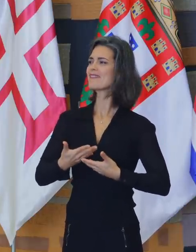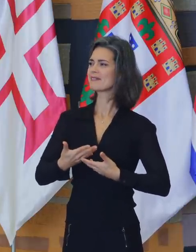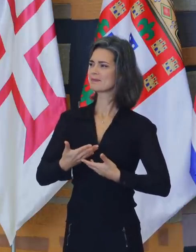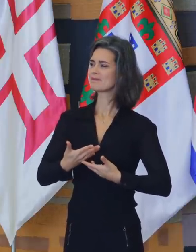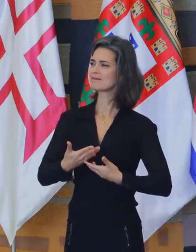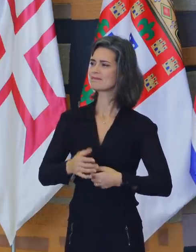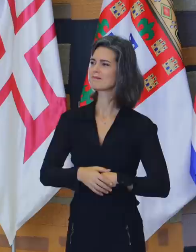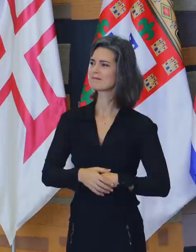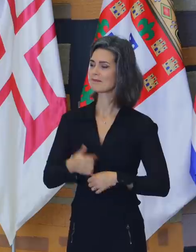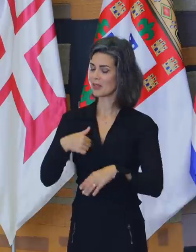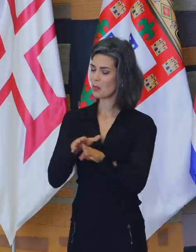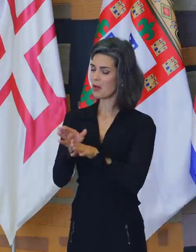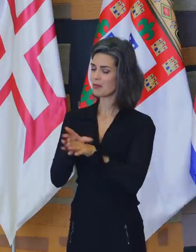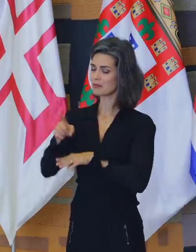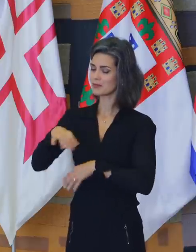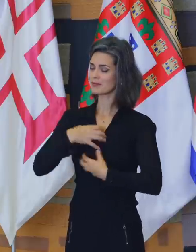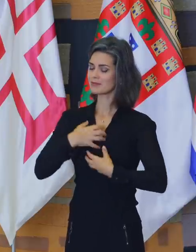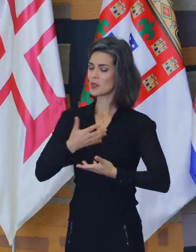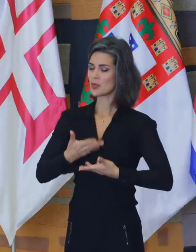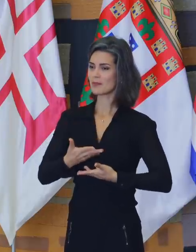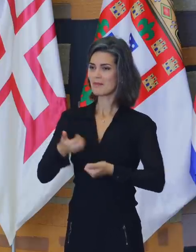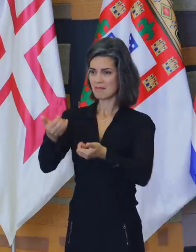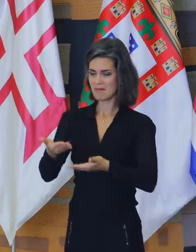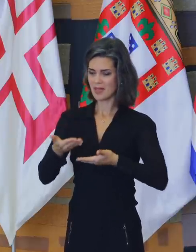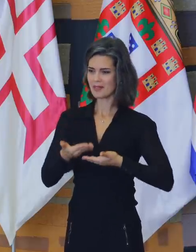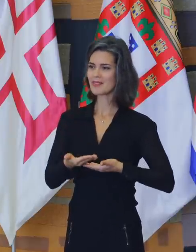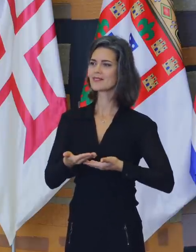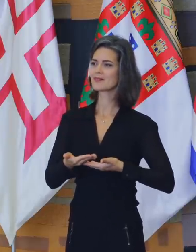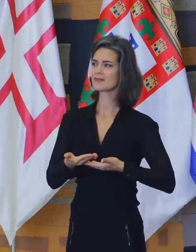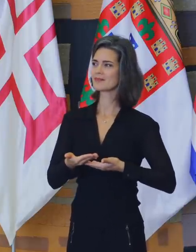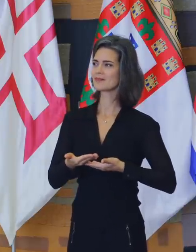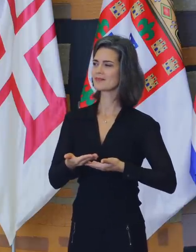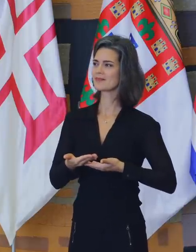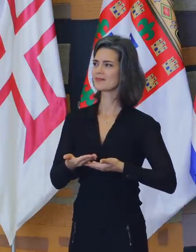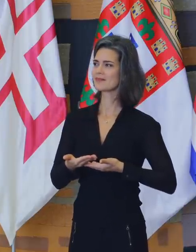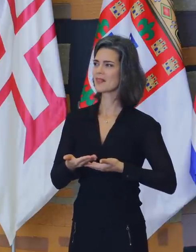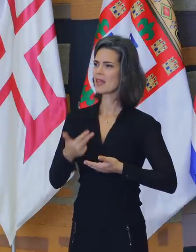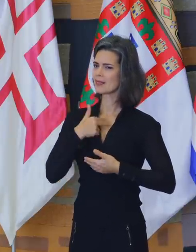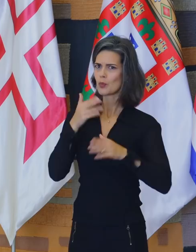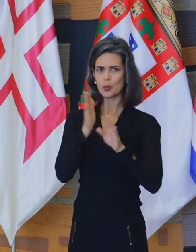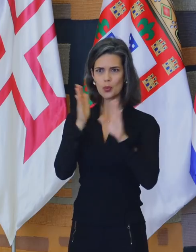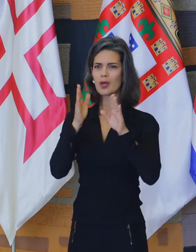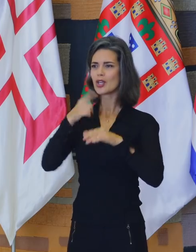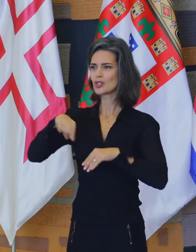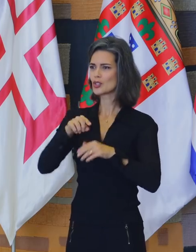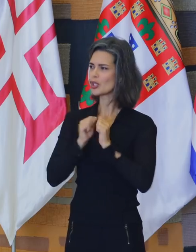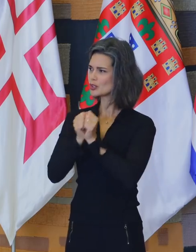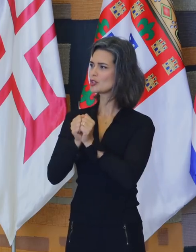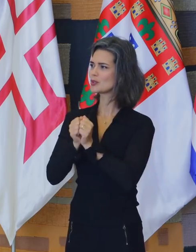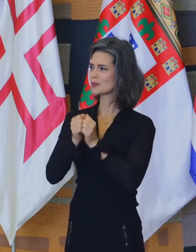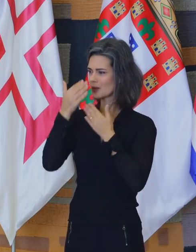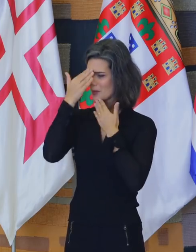sempre. Sejam bem-vindos. Não se deixem distrair. Estaremos juntos no caminho.